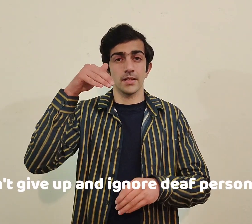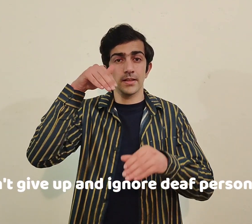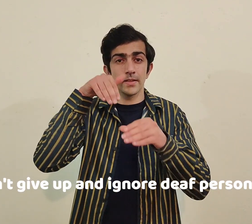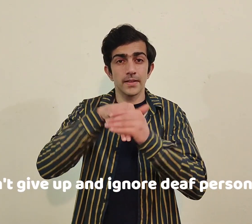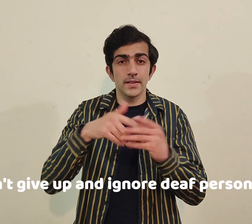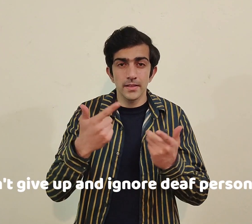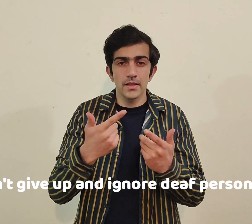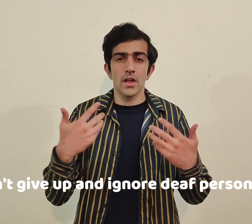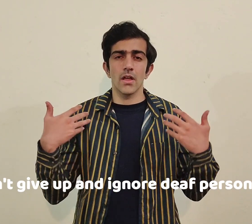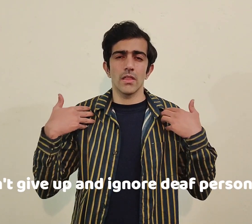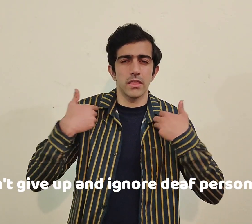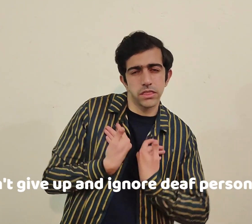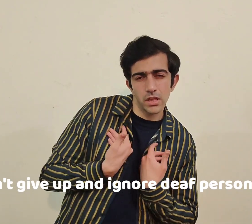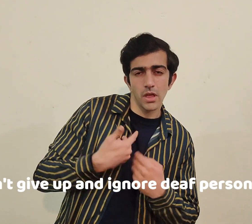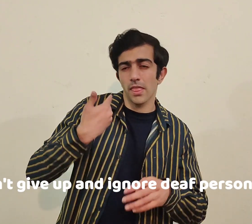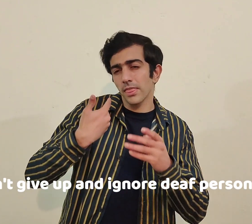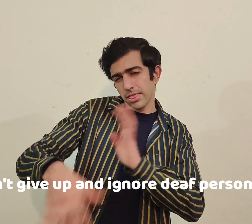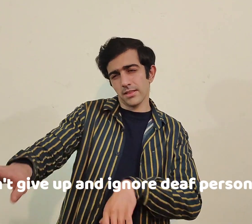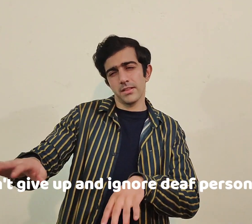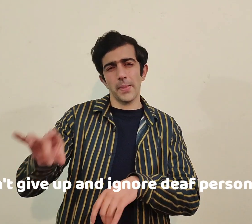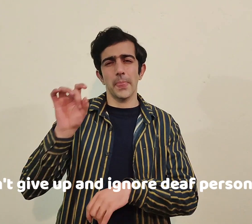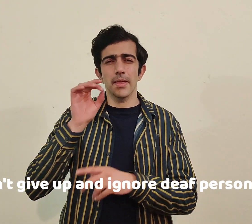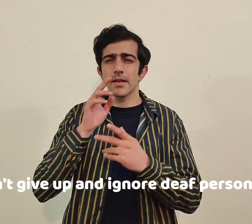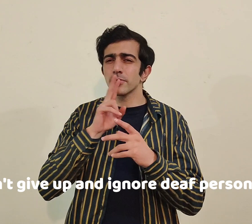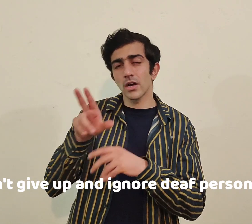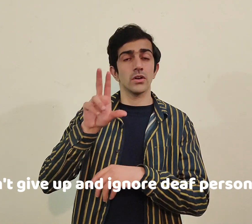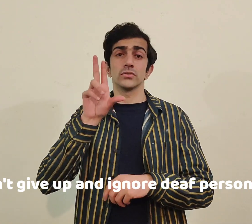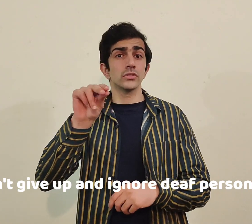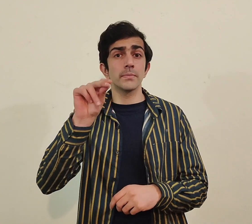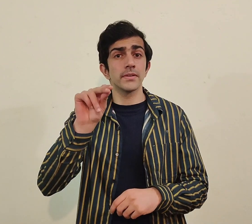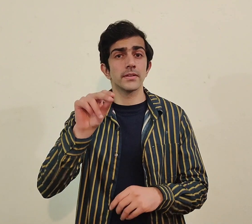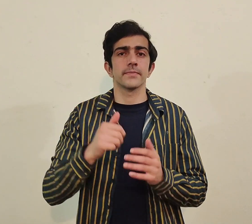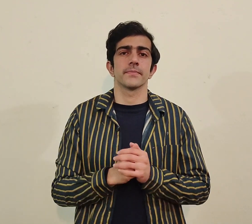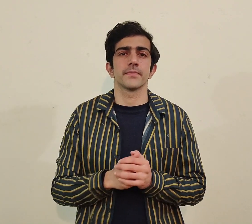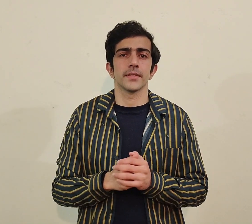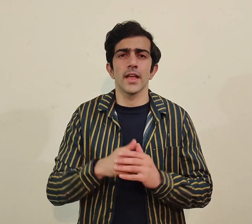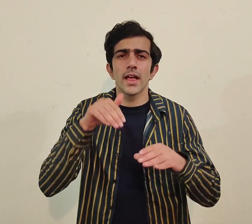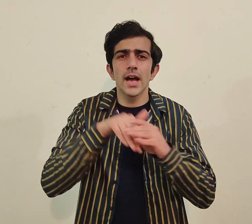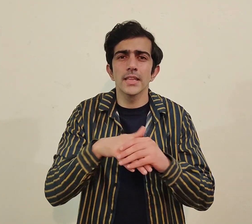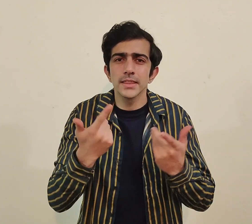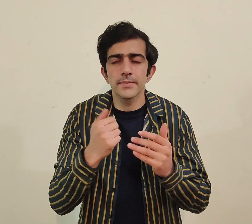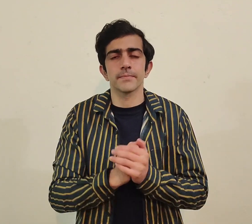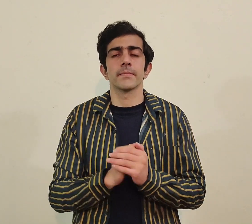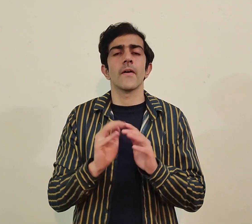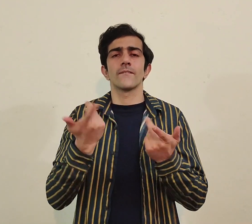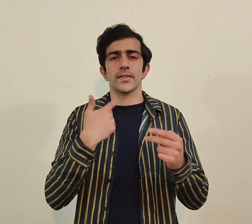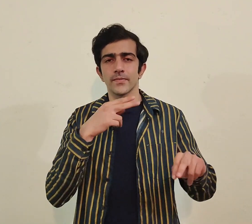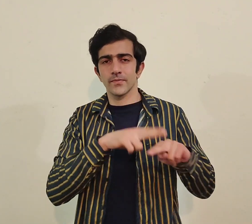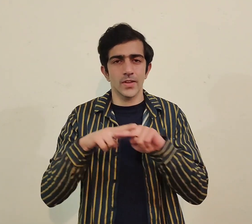so 10 ہے don't give up and ignore a deaf person تو اس طرح نہ کریں like جیسے for